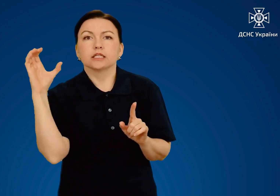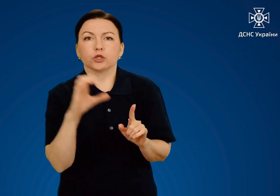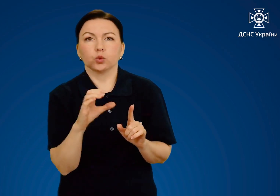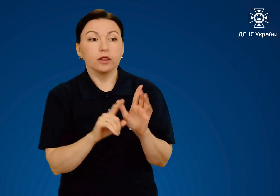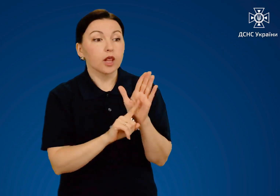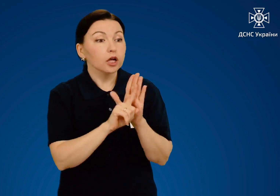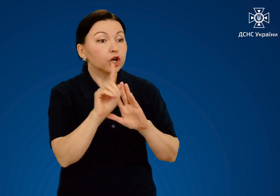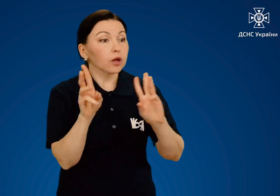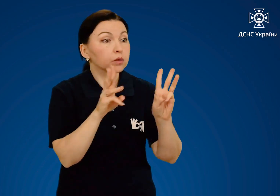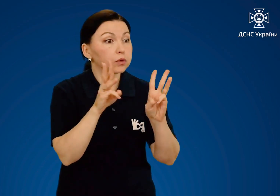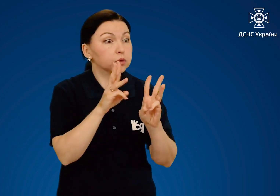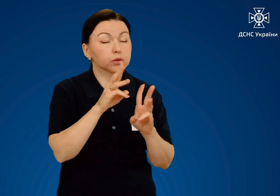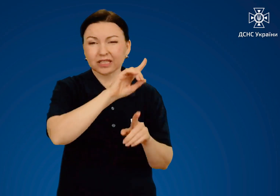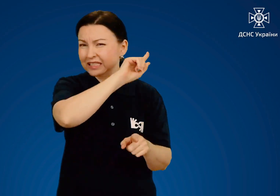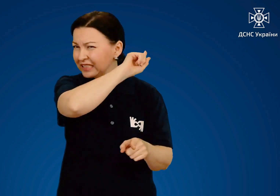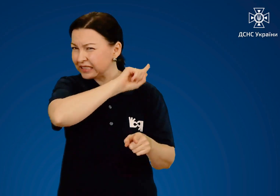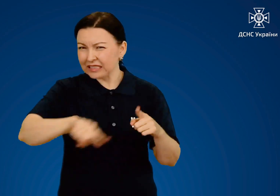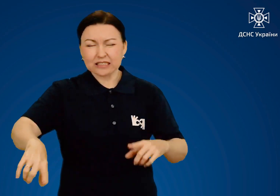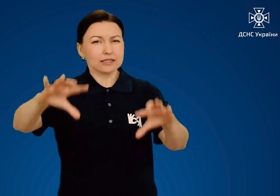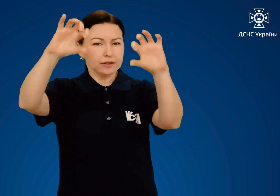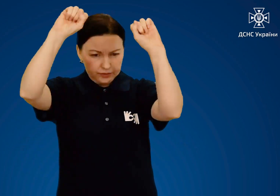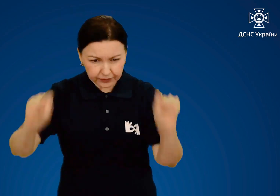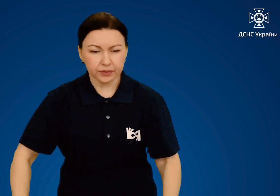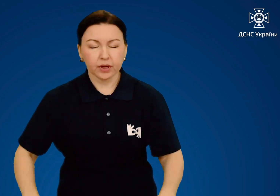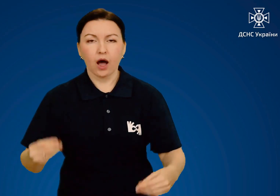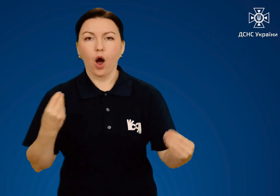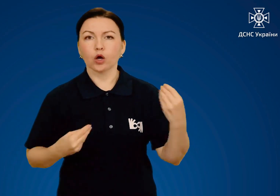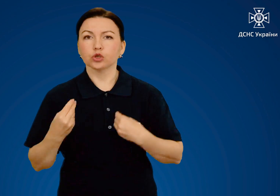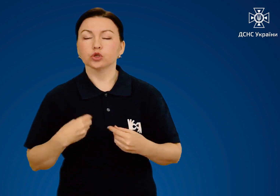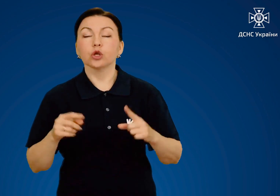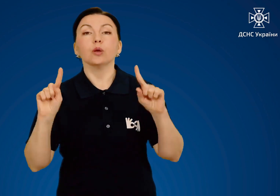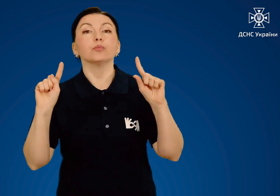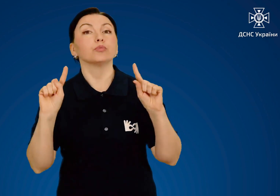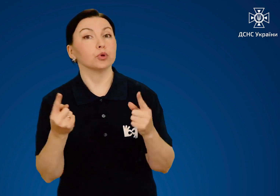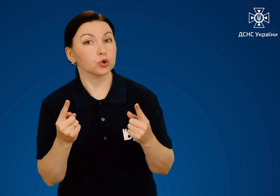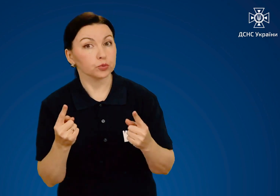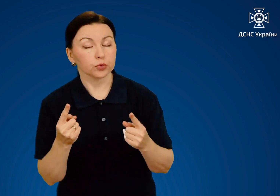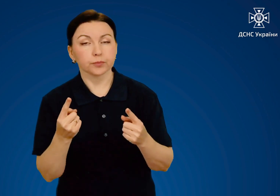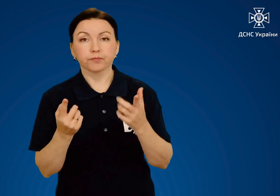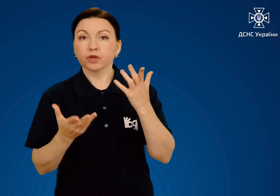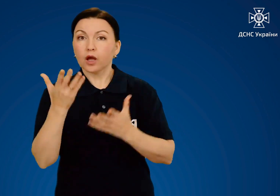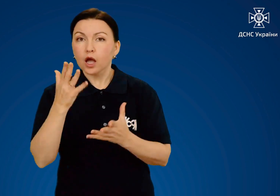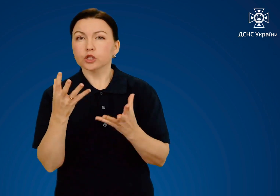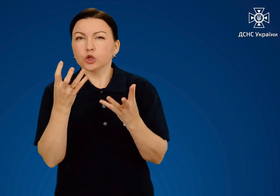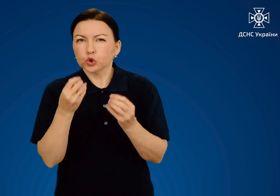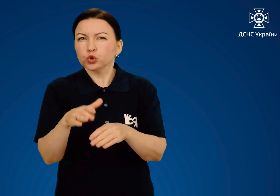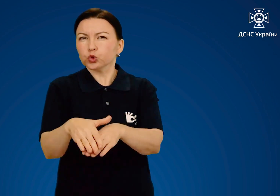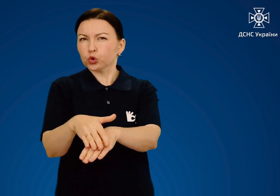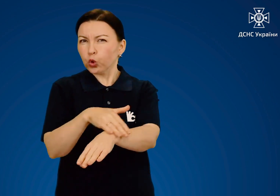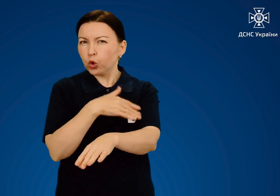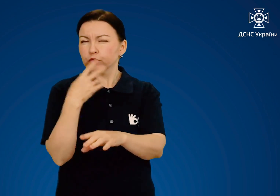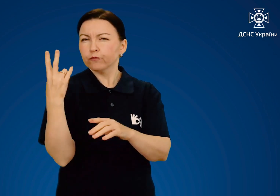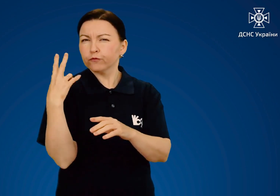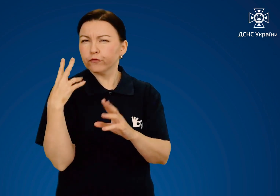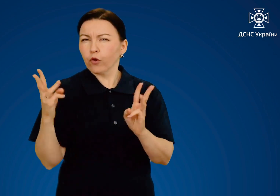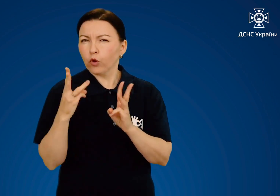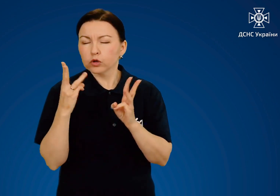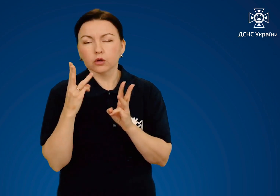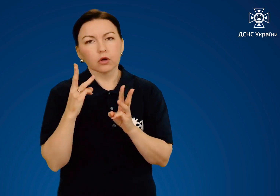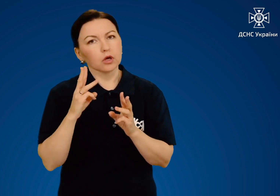протягом декількох секунд після займання. Справа в тому, що інакше можна завдати